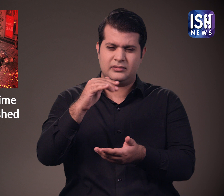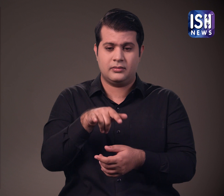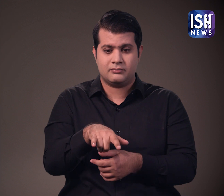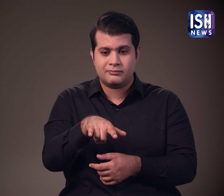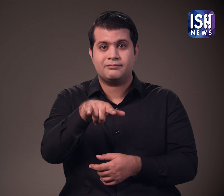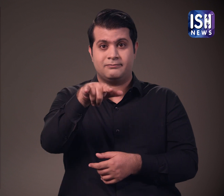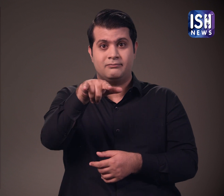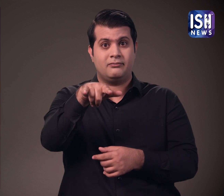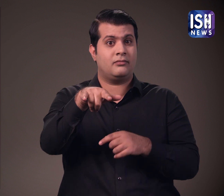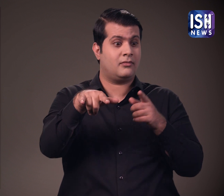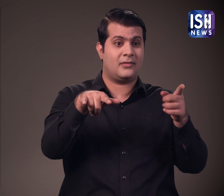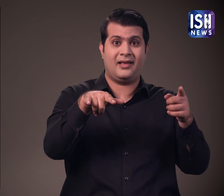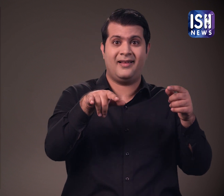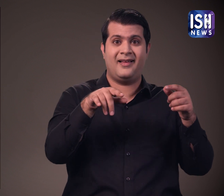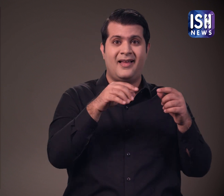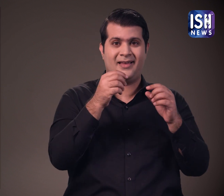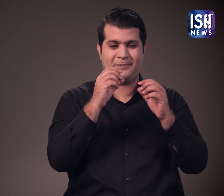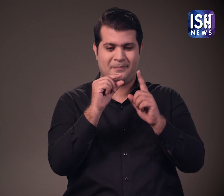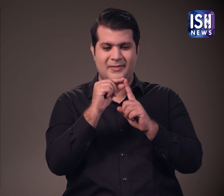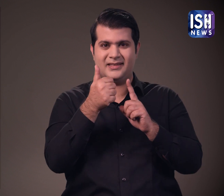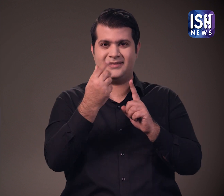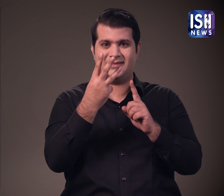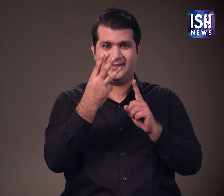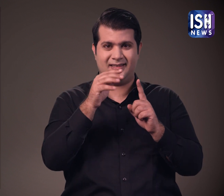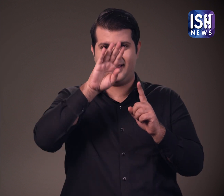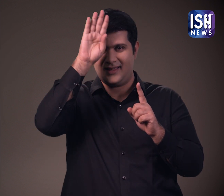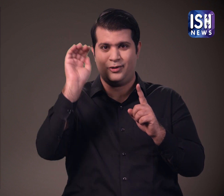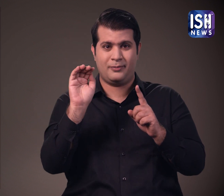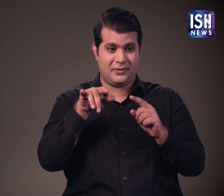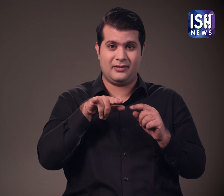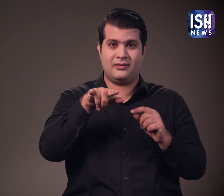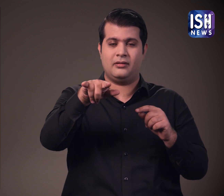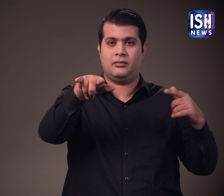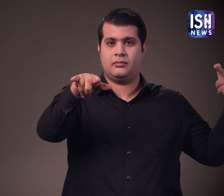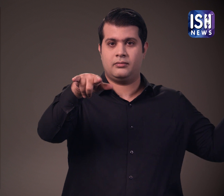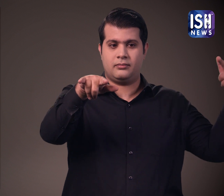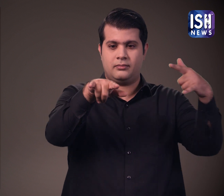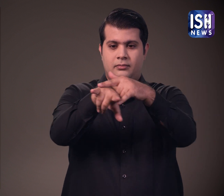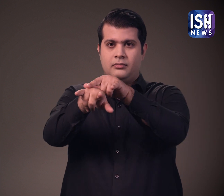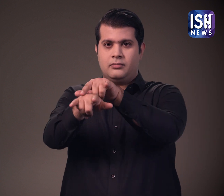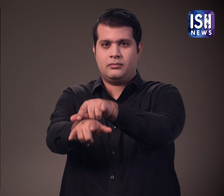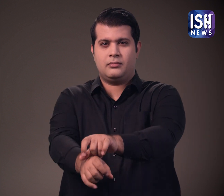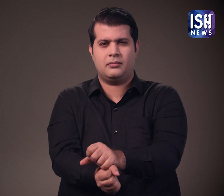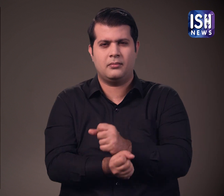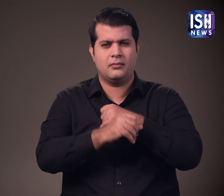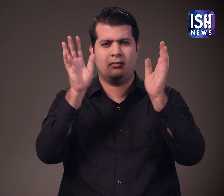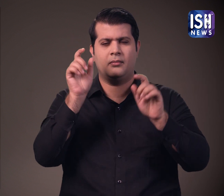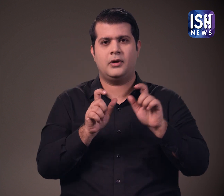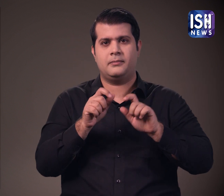उड रहा था। जबकि B-63 किंग कोब्रा बाई और से आया और B-17 के ऊपर दुरगतना ग्रस्त हो गया। और